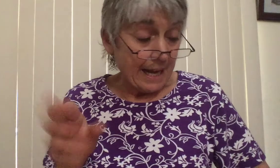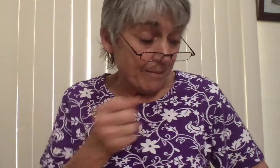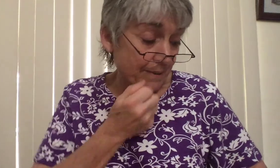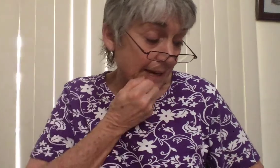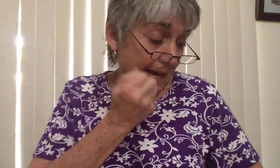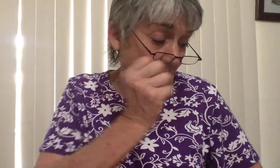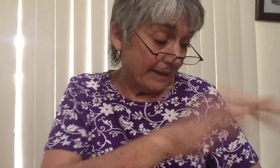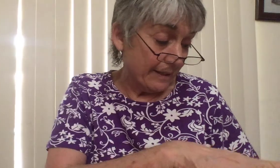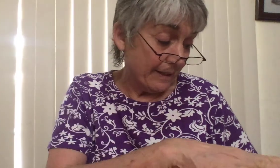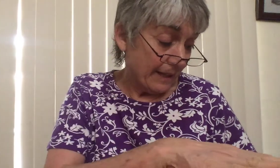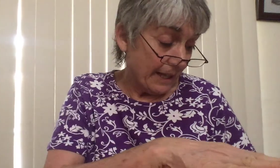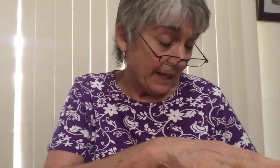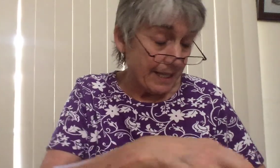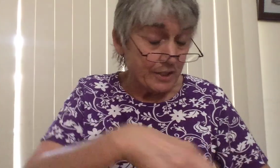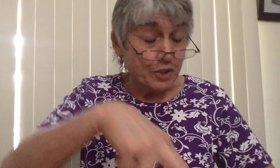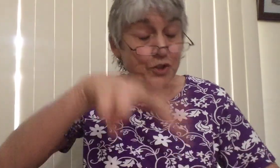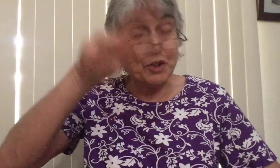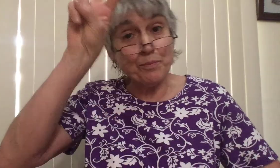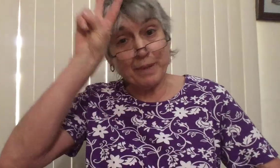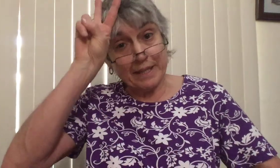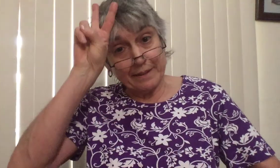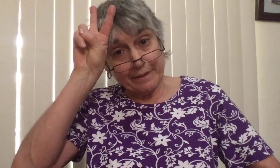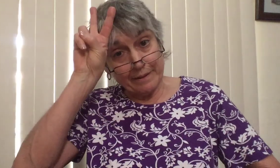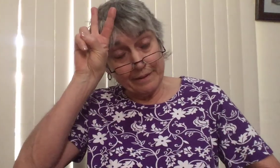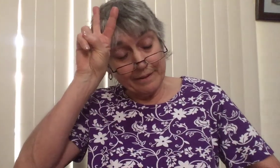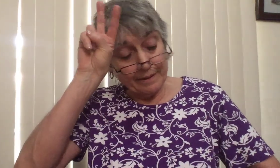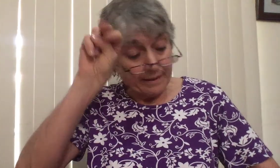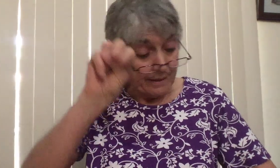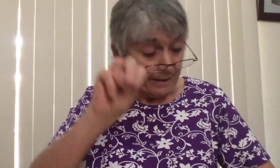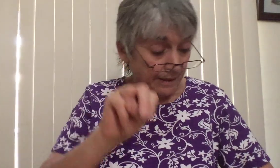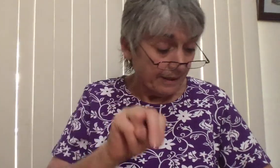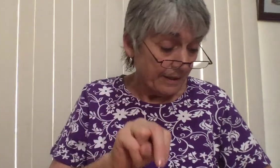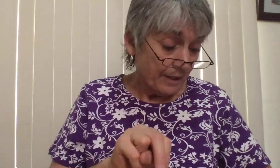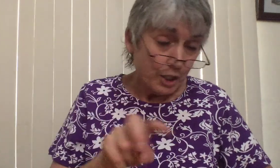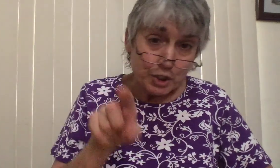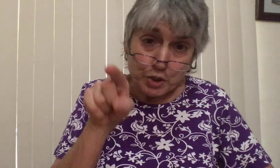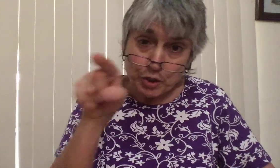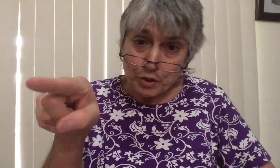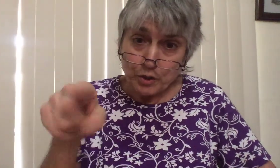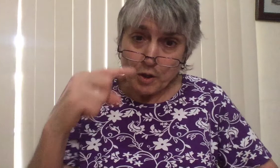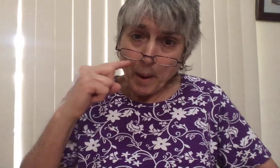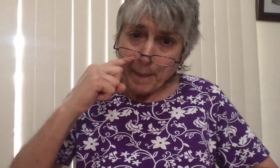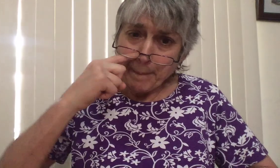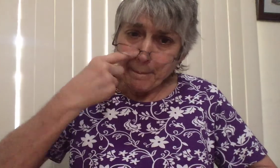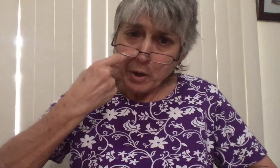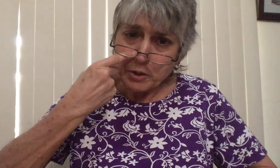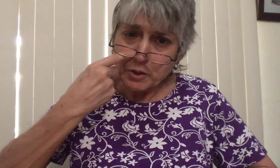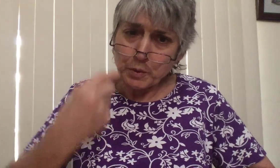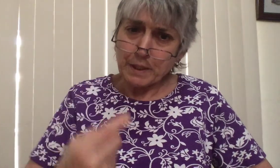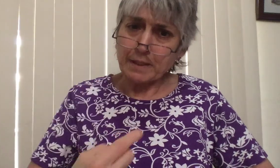blague est stupide. Tu m'ennuies.